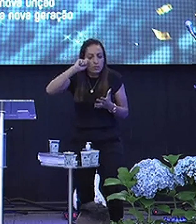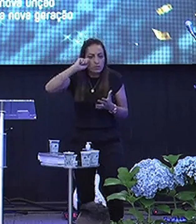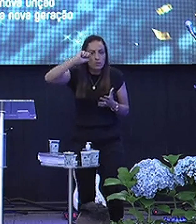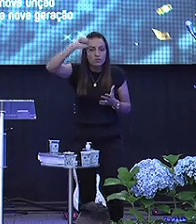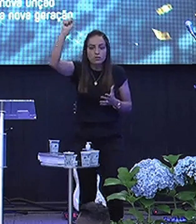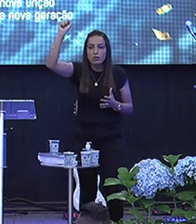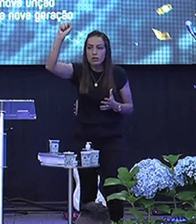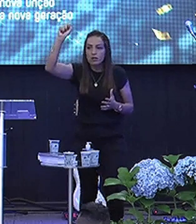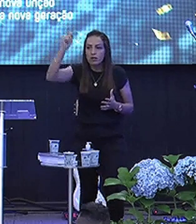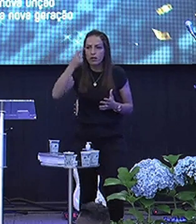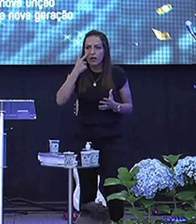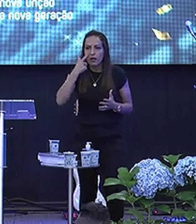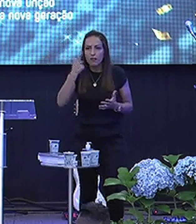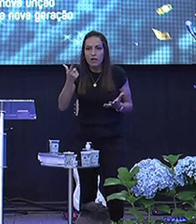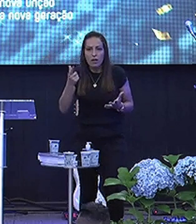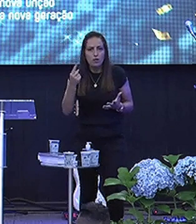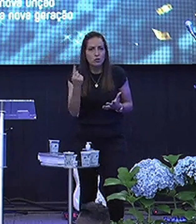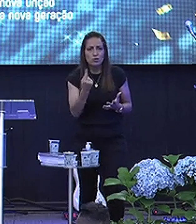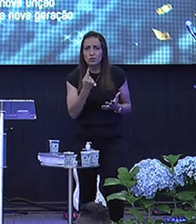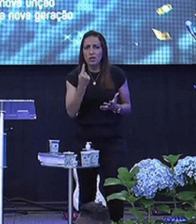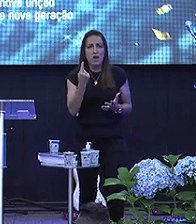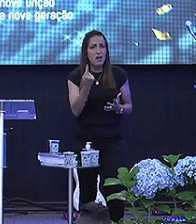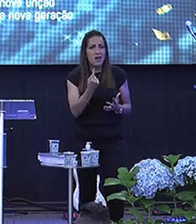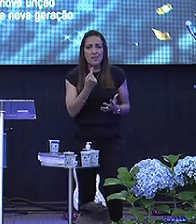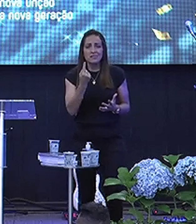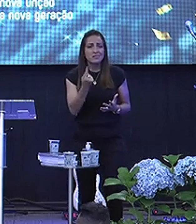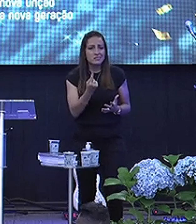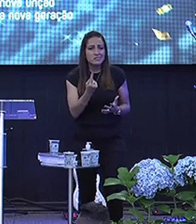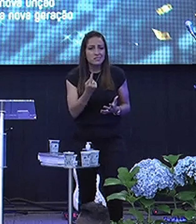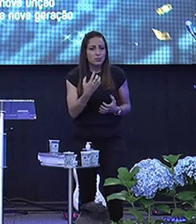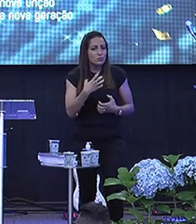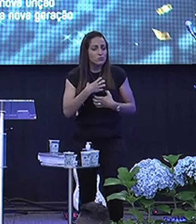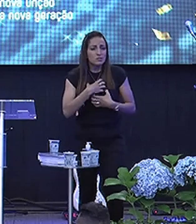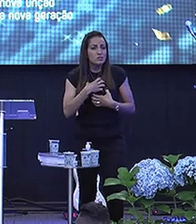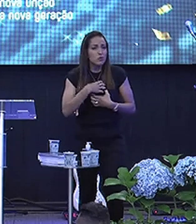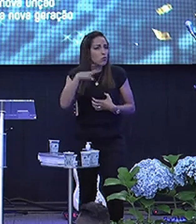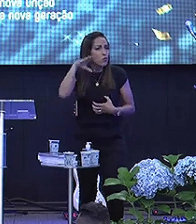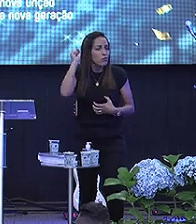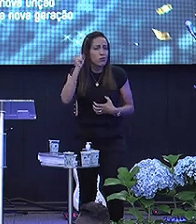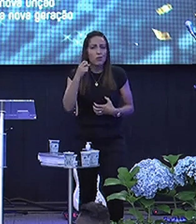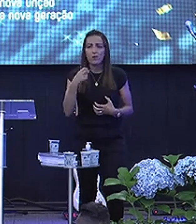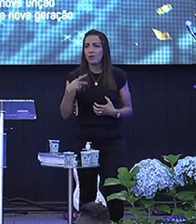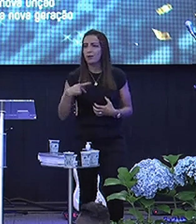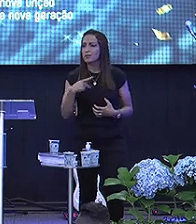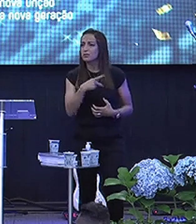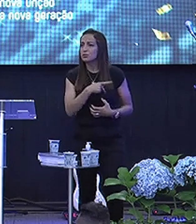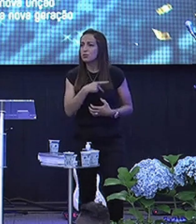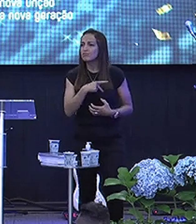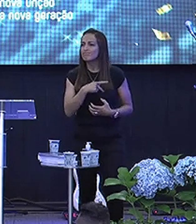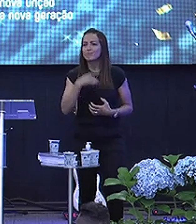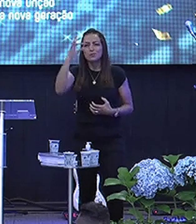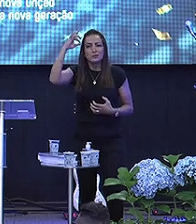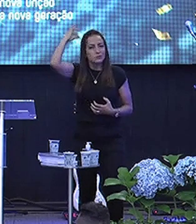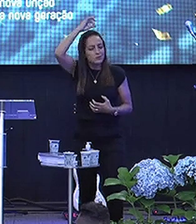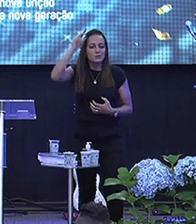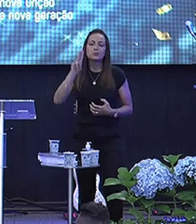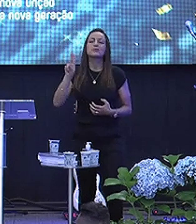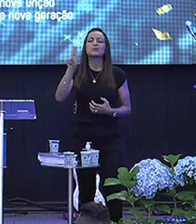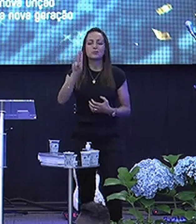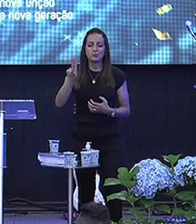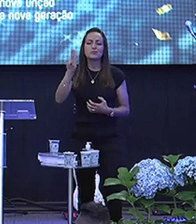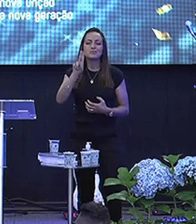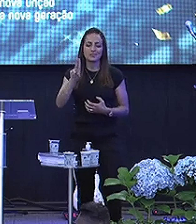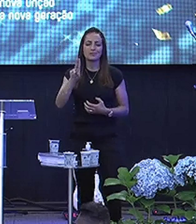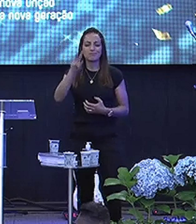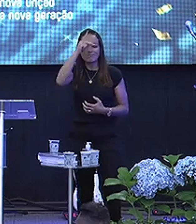a venda E ela vê Que ela ficou sozinha Porque ela não Deu ouvido A voz do pastor Você não tem noção Tanto que o Espírito Santo Usa por lá Com as pessoas